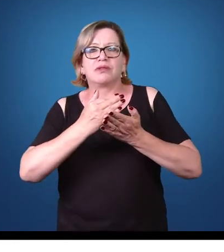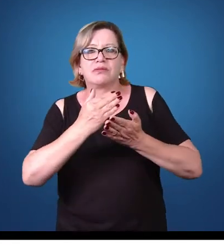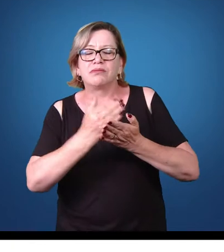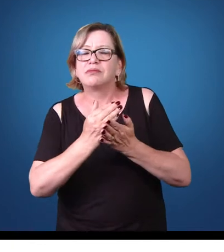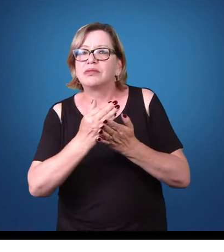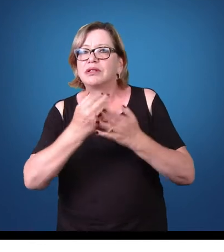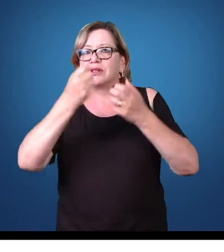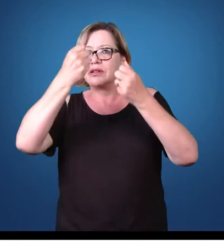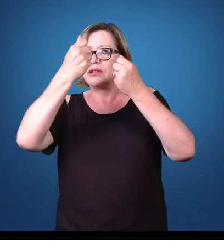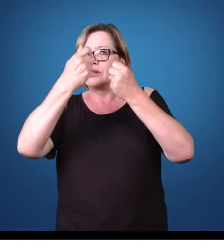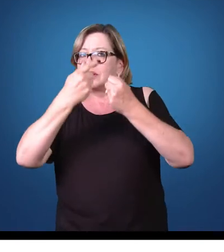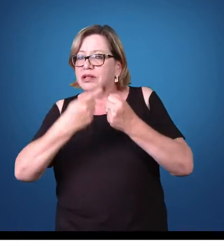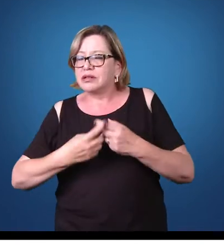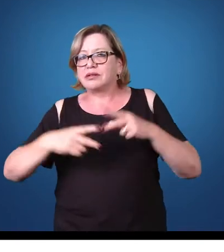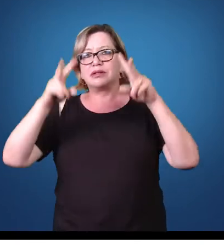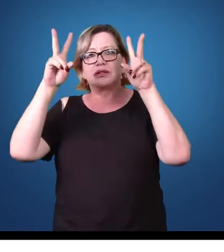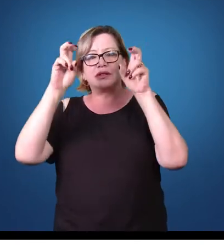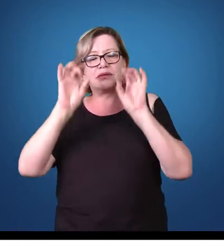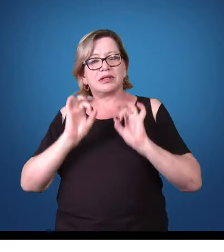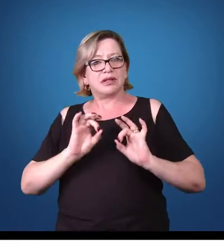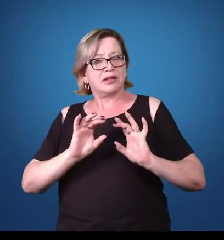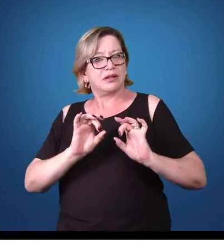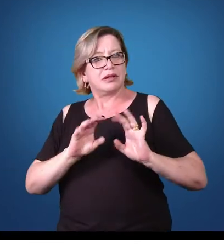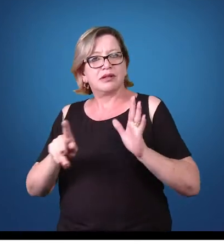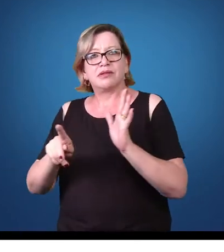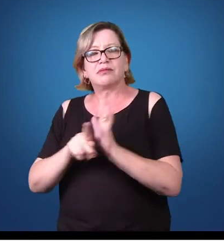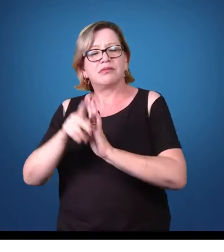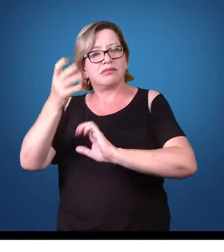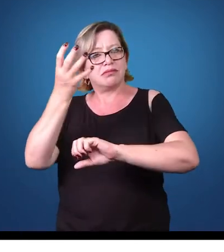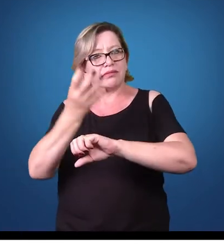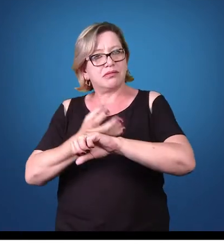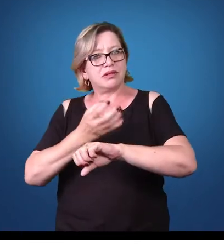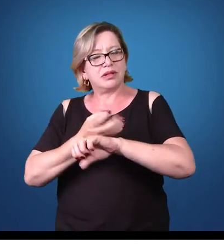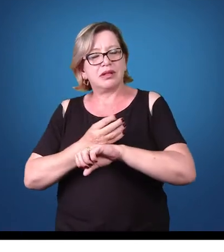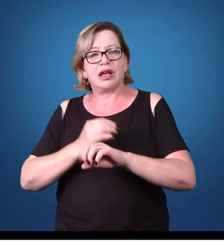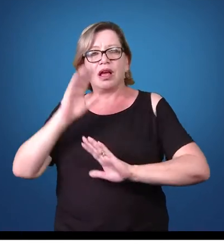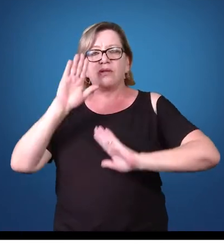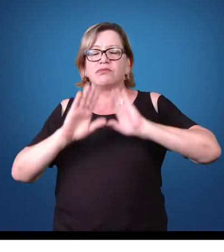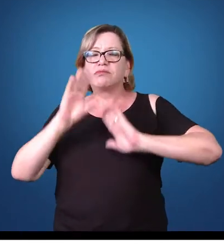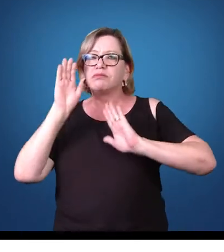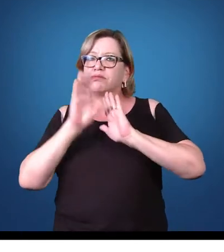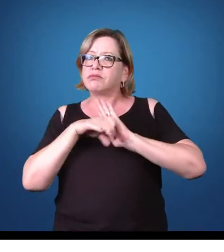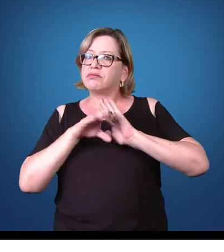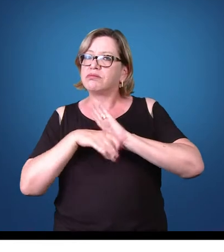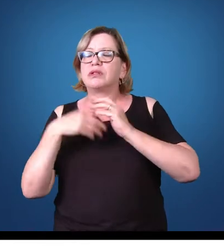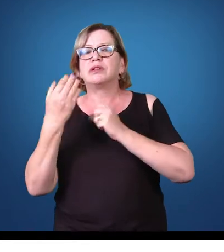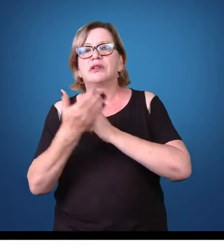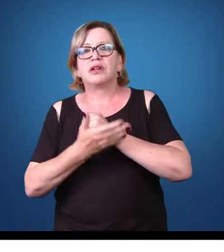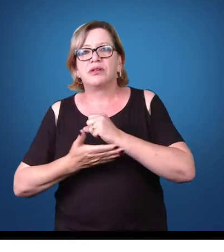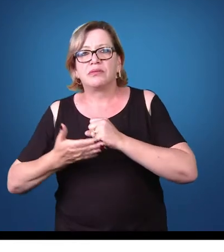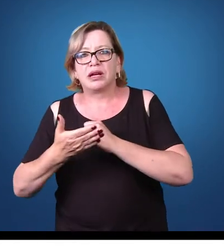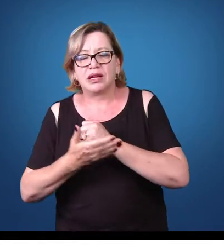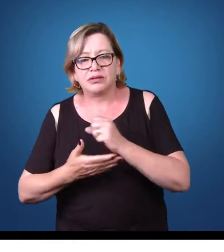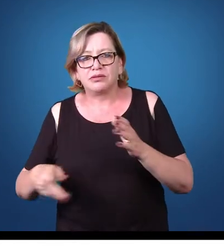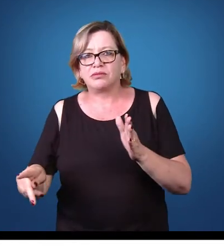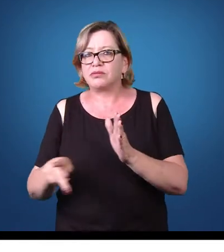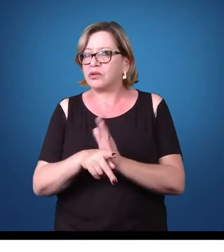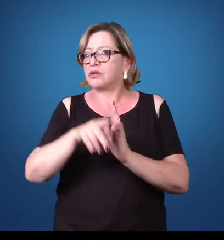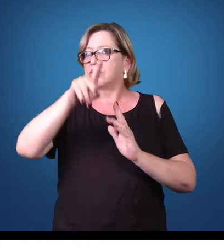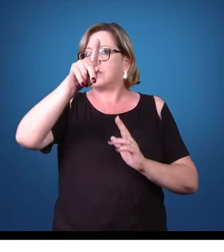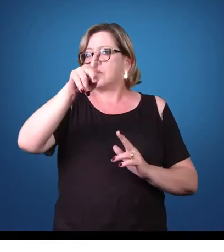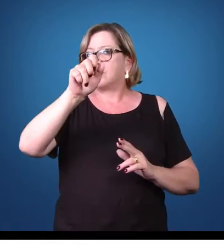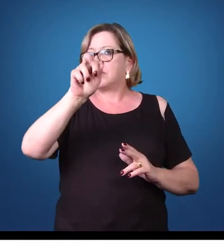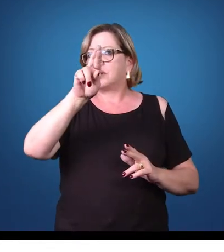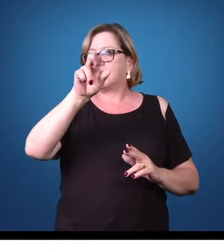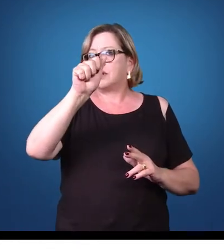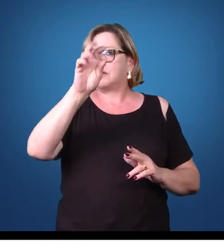focar em alguns conteúdos mais específicos da parasitologia, que são alguns conceitos básicos, tanto de parasitologia quanto de